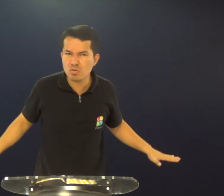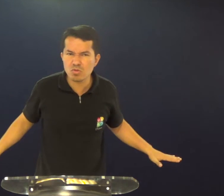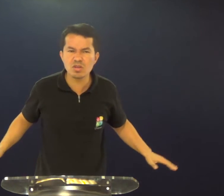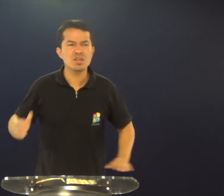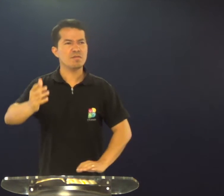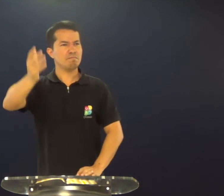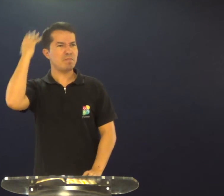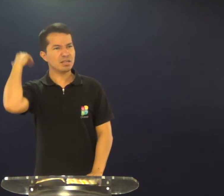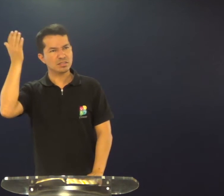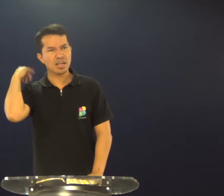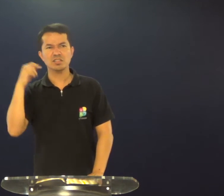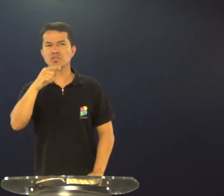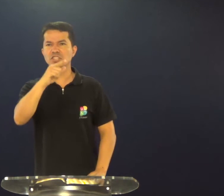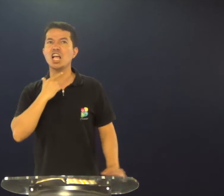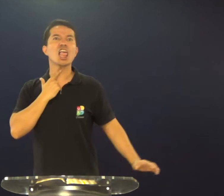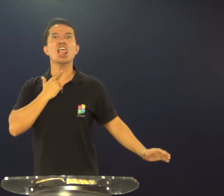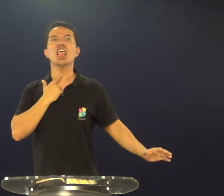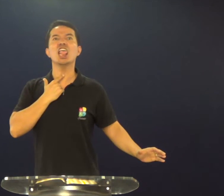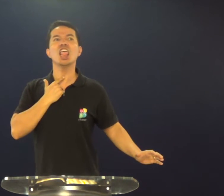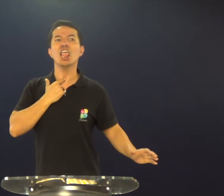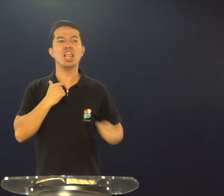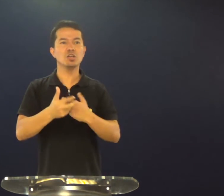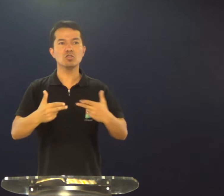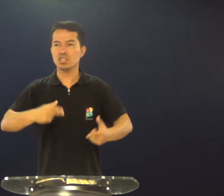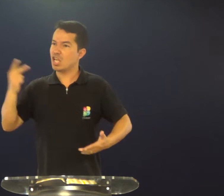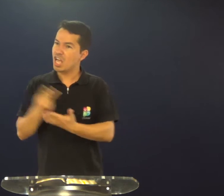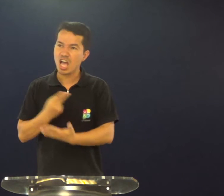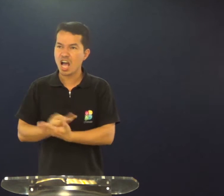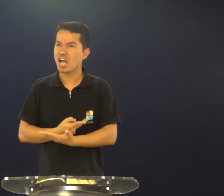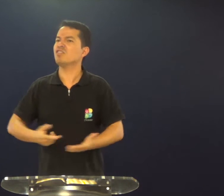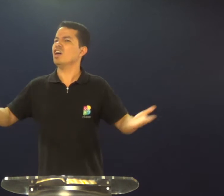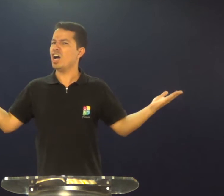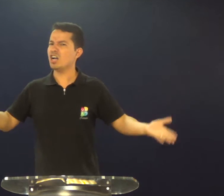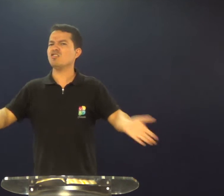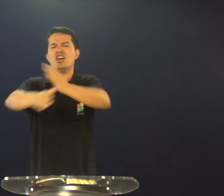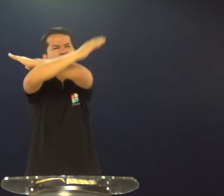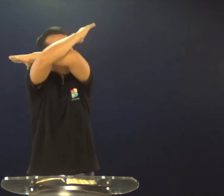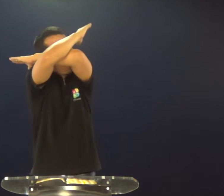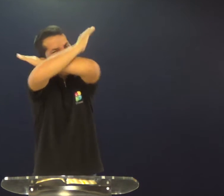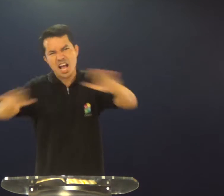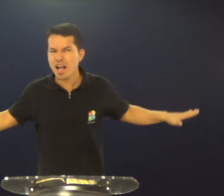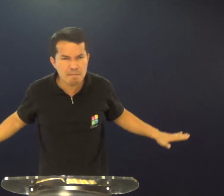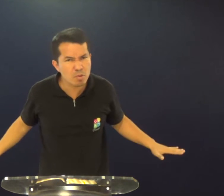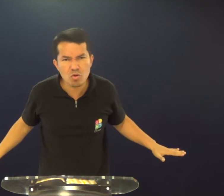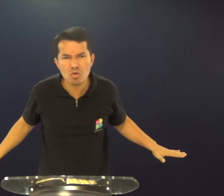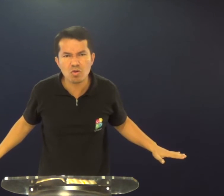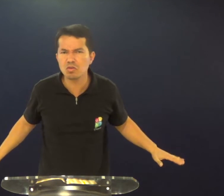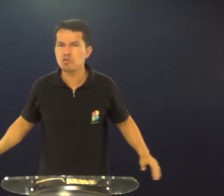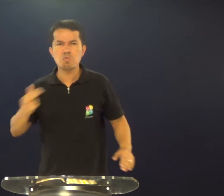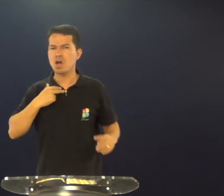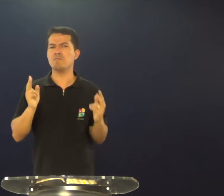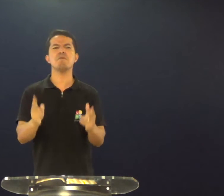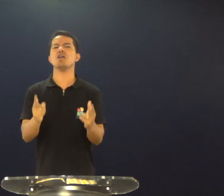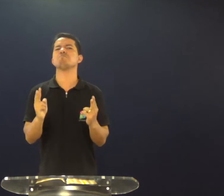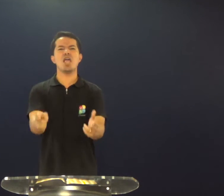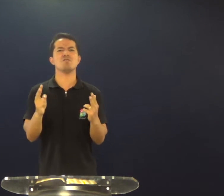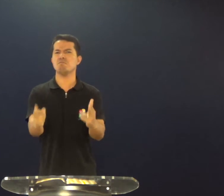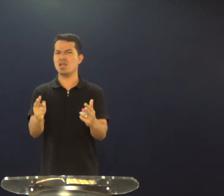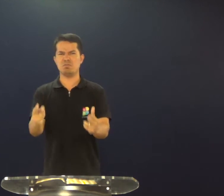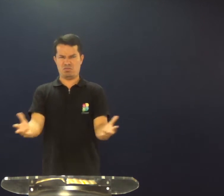passado você era homossexual, no passado você tinha uma ganância, uma vontade torpe, tudo isso